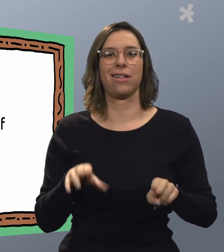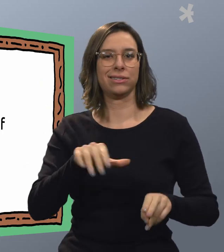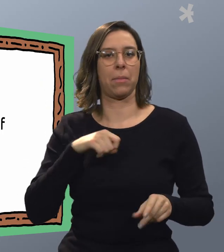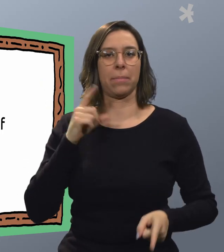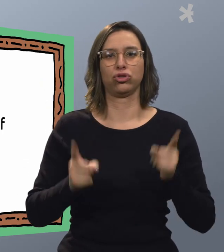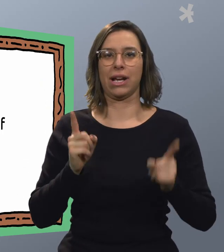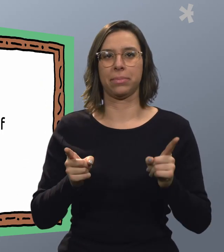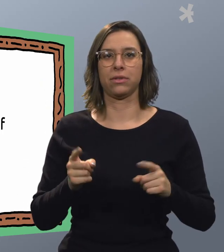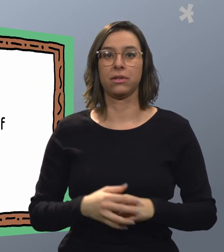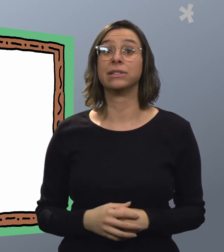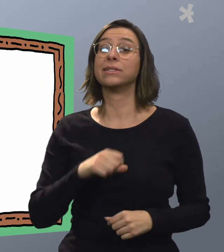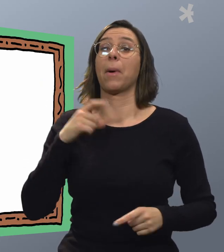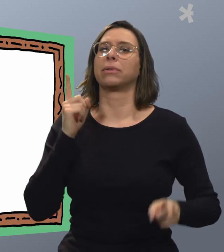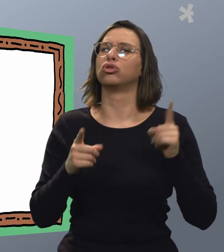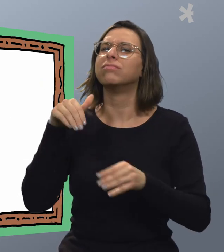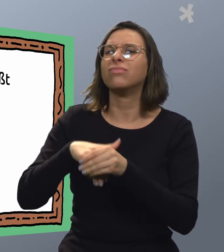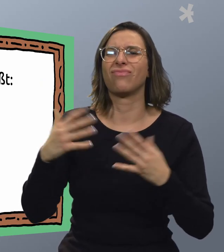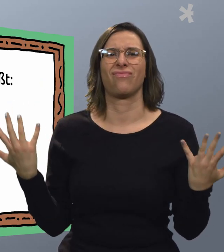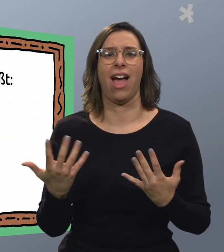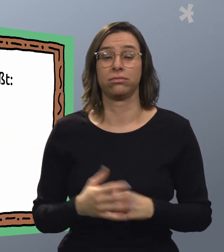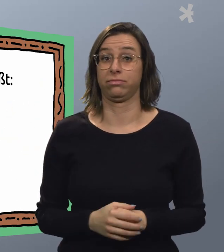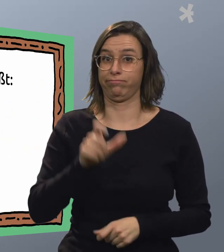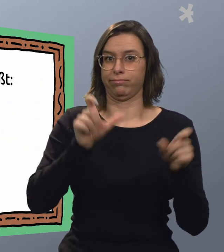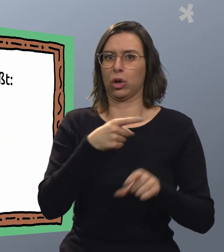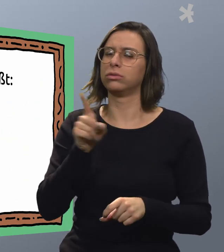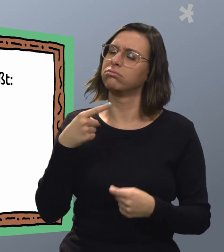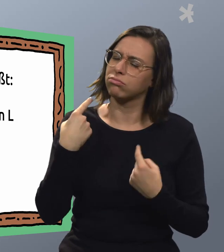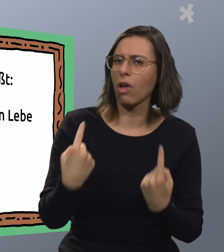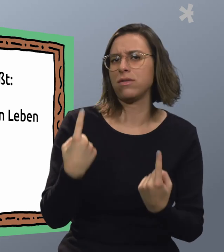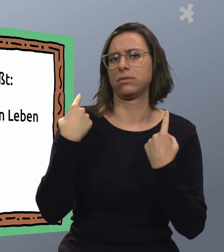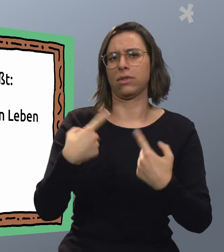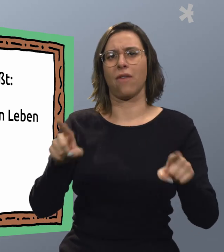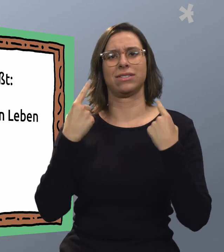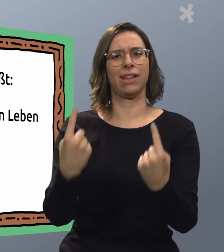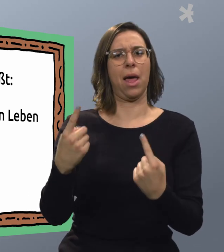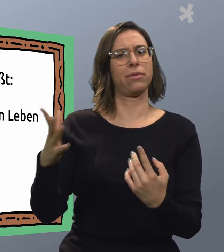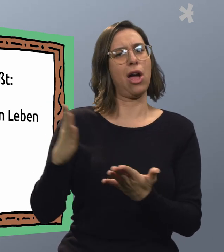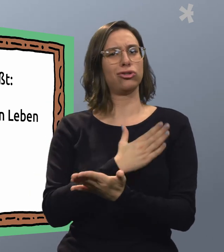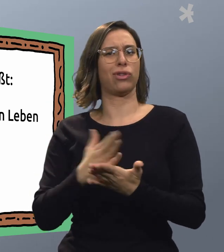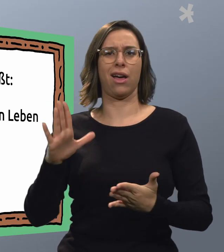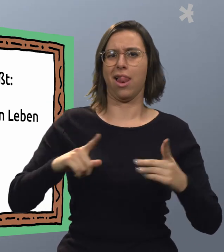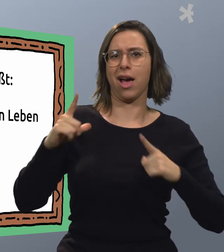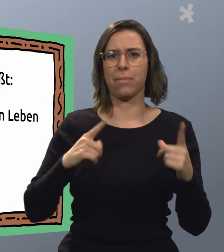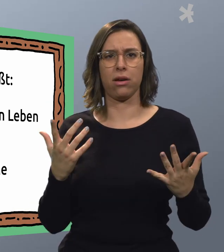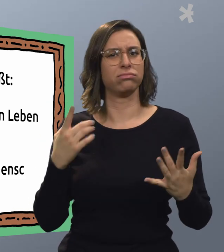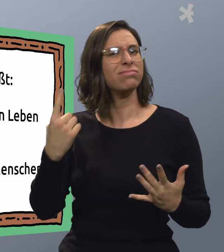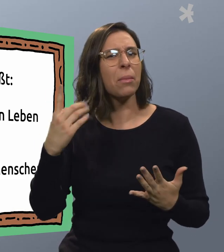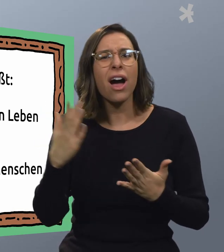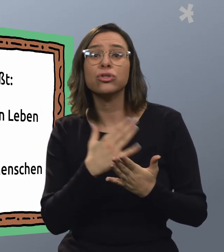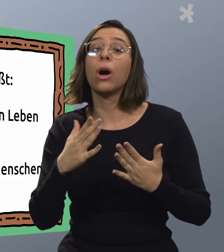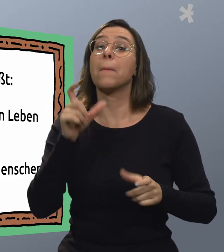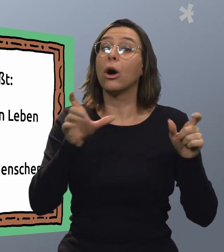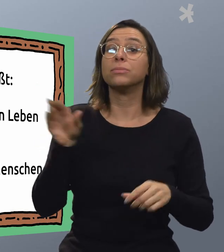Recht auf Selbstbestimmung. Selbstbestimmung heißt, jeder Mensch darf über sein Leben selbst bestimmen. Die